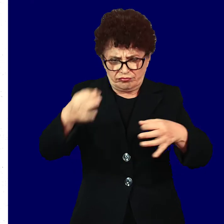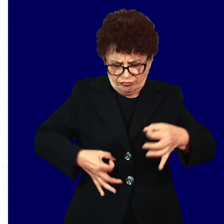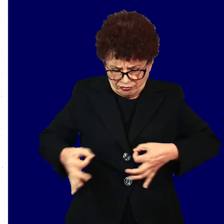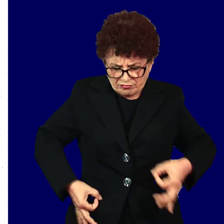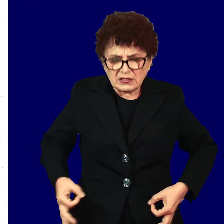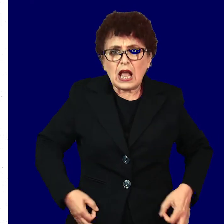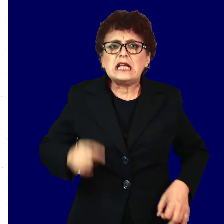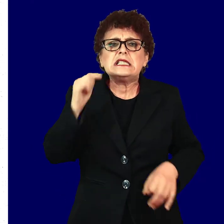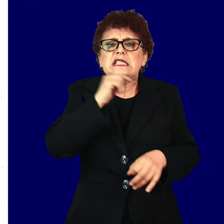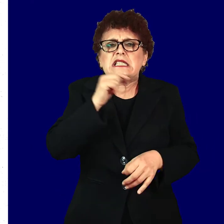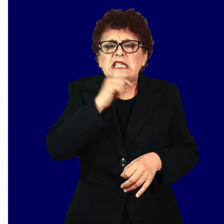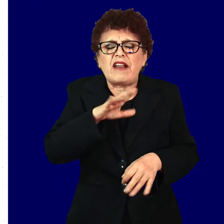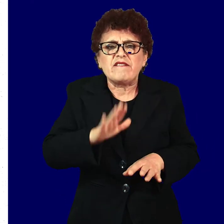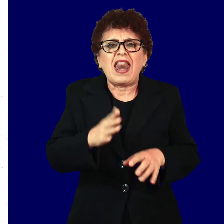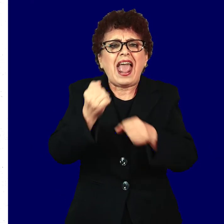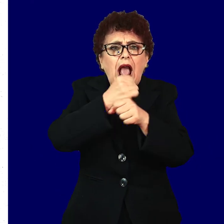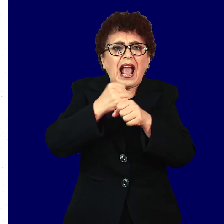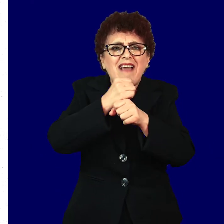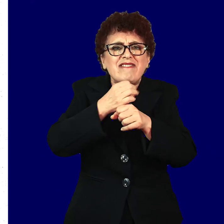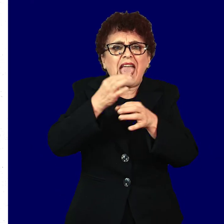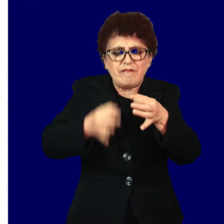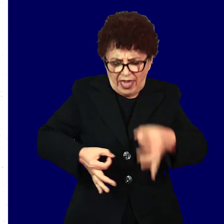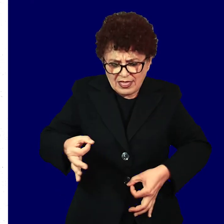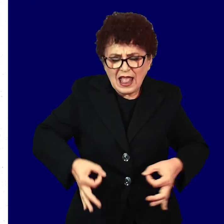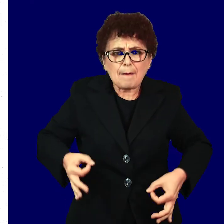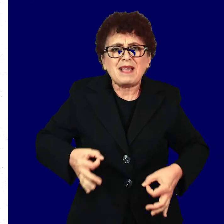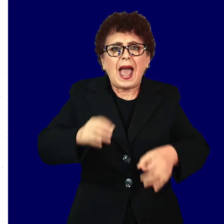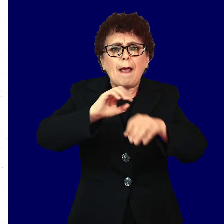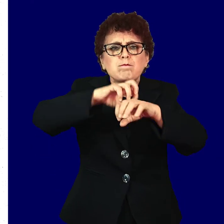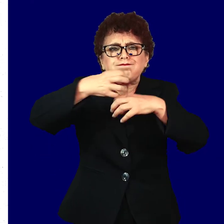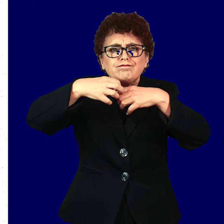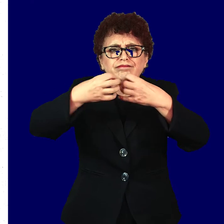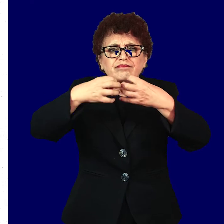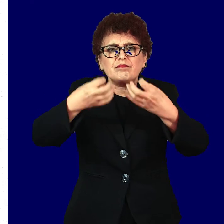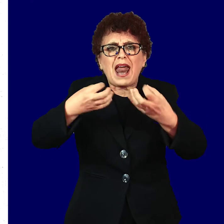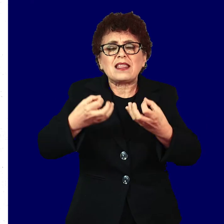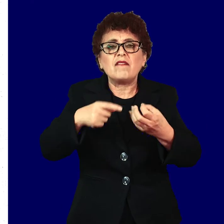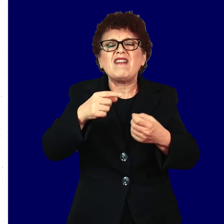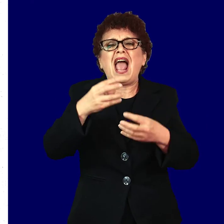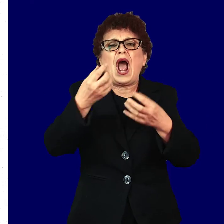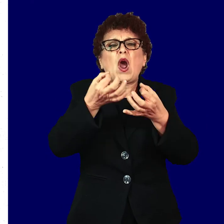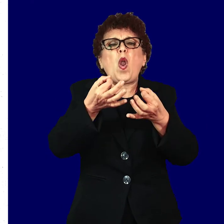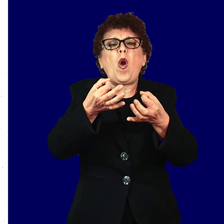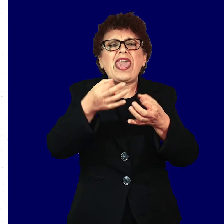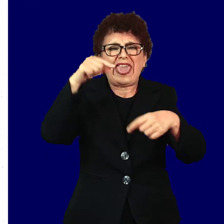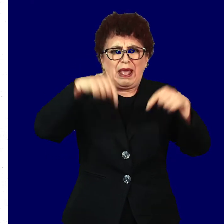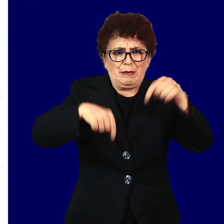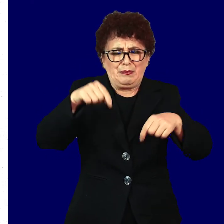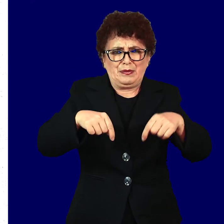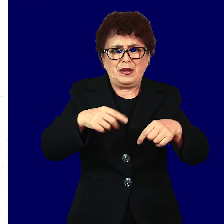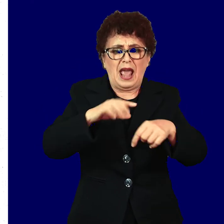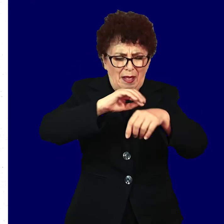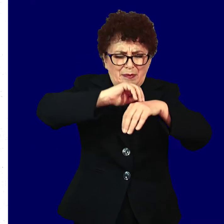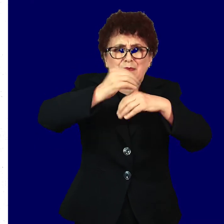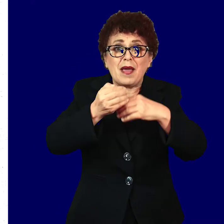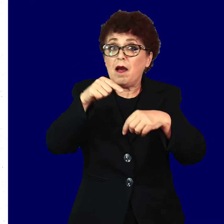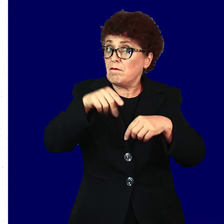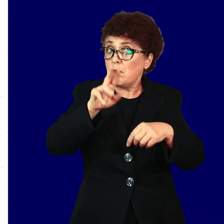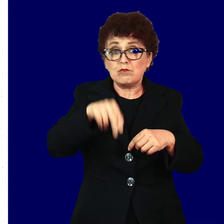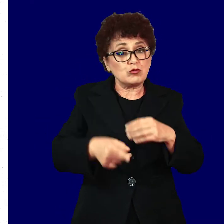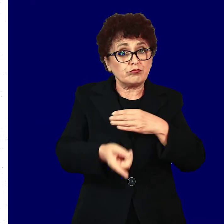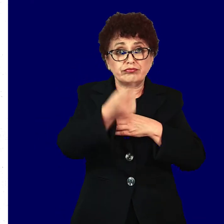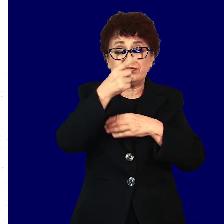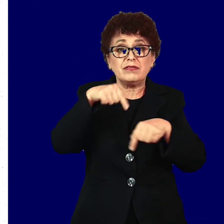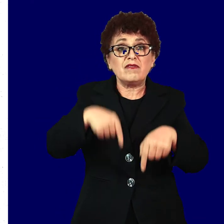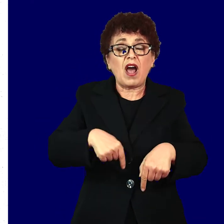во вид на црвени или кафеави дамки, брадавици или пак гнојни меурчинја. Во оваа фаза можна е и